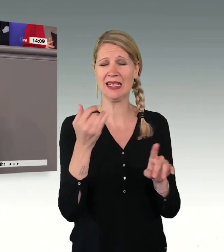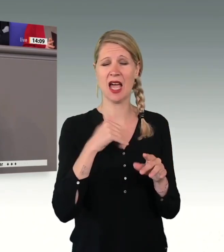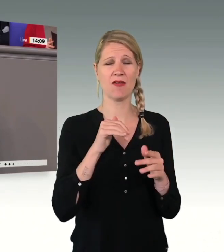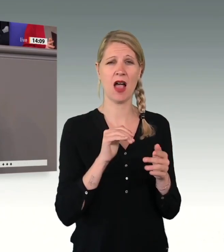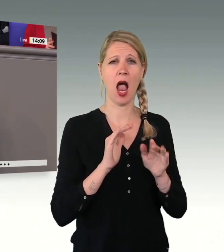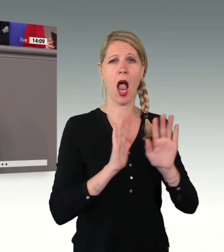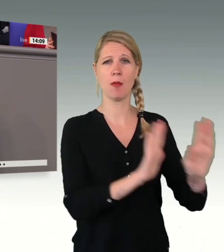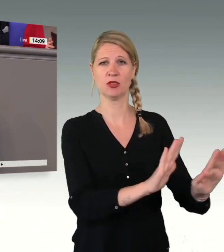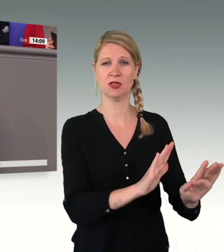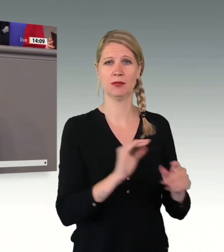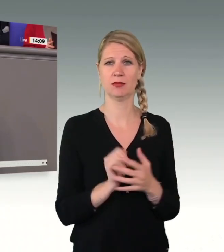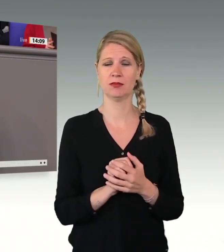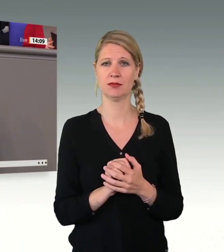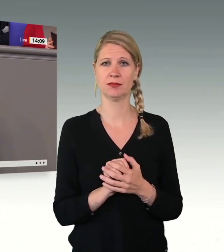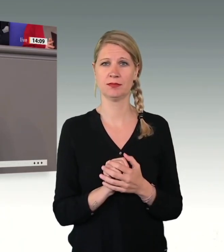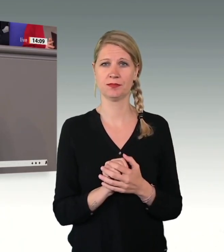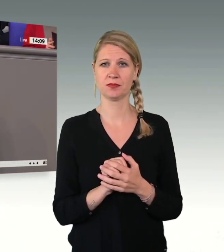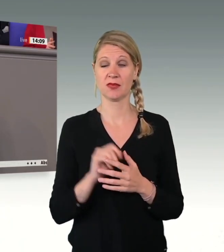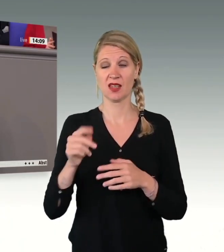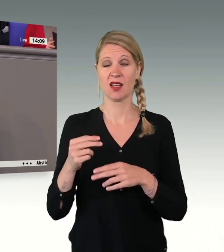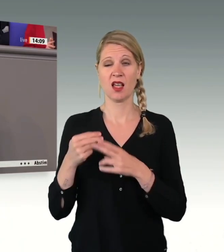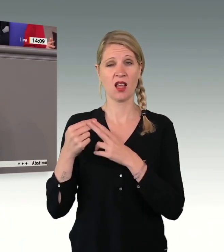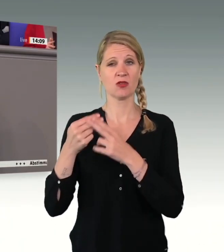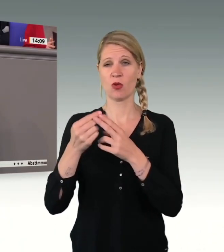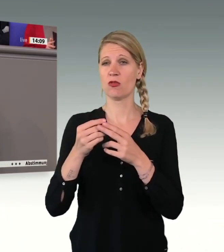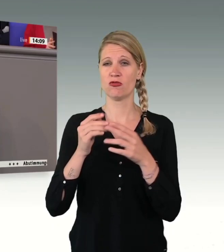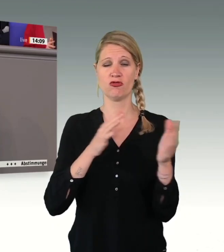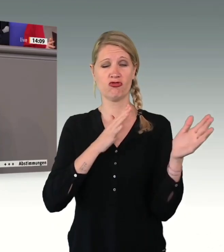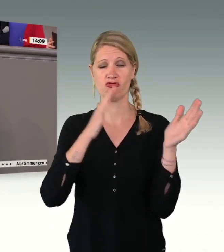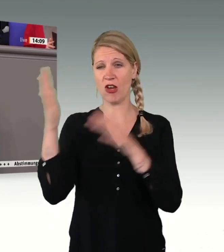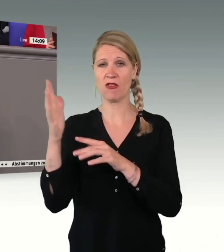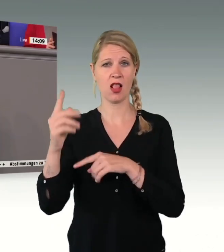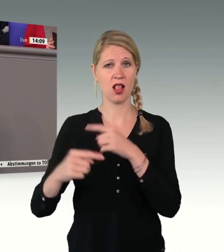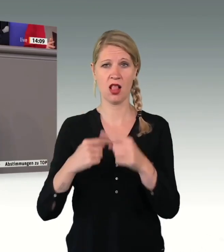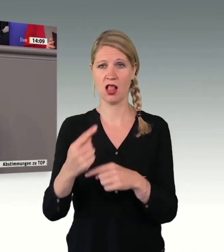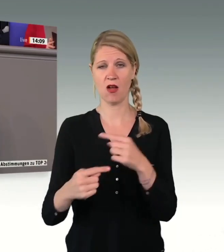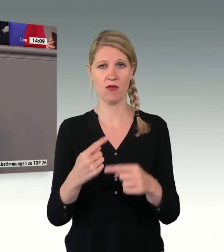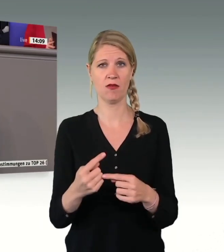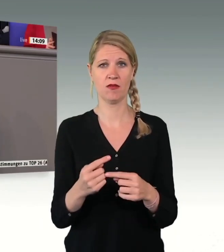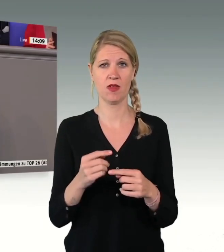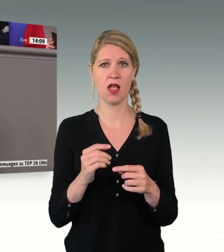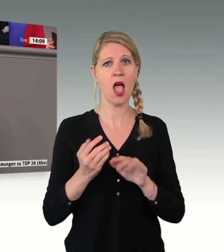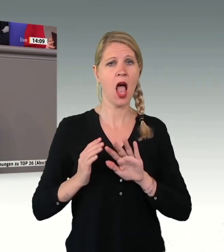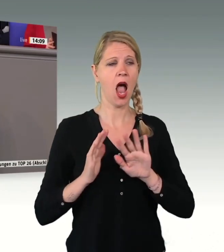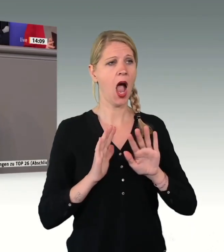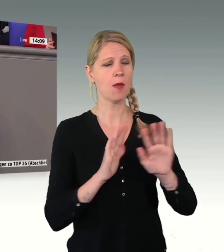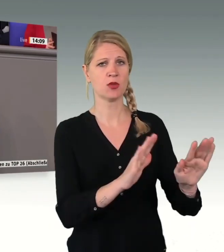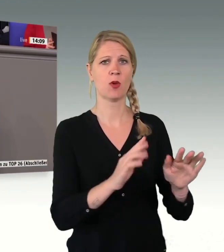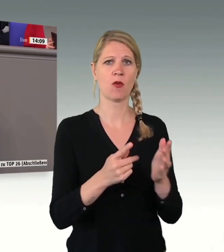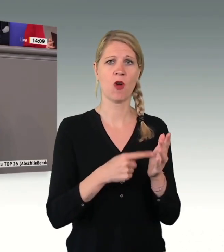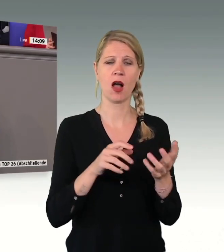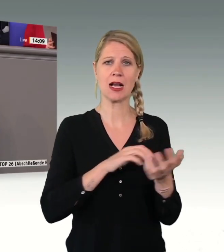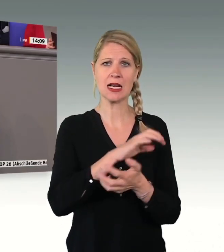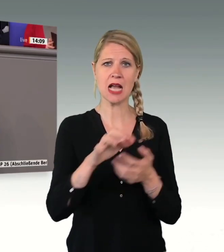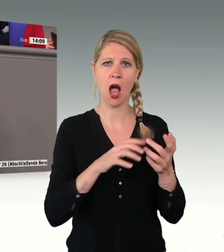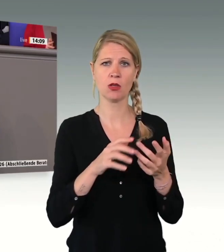historische Versagen. Und es muss uns eine Lehre sein, dass die Forderung nach Abschiebung in Chaos, Leid und ja, auch in